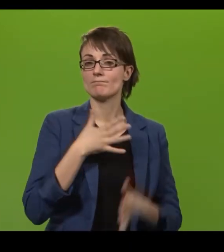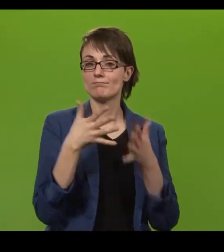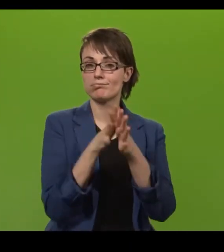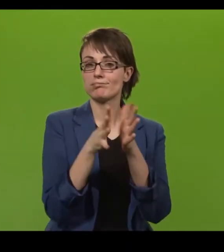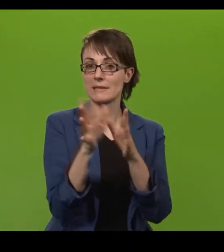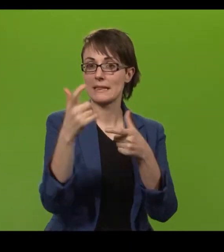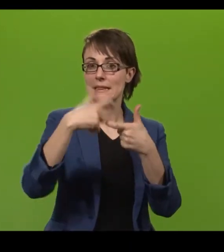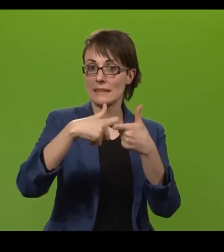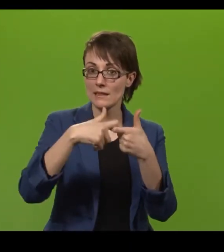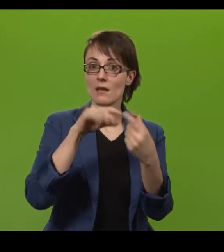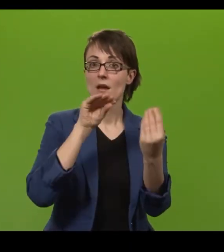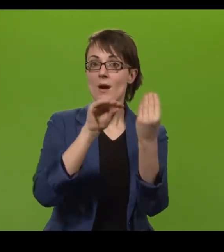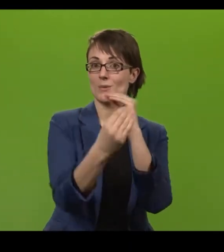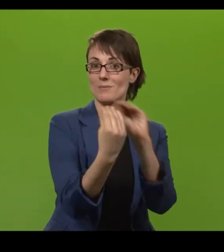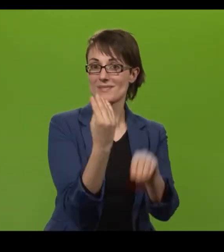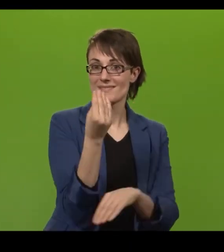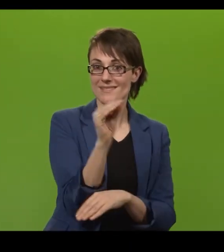Hér verður fjallað um áttbeðasagnir.